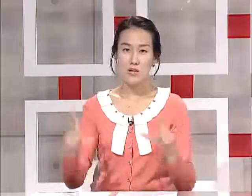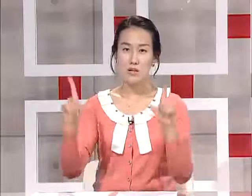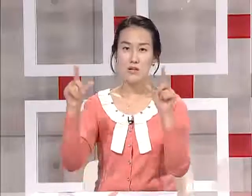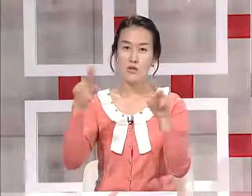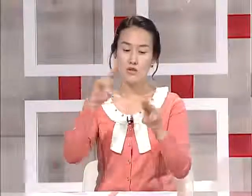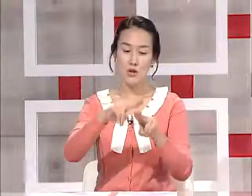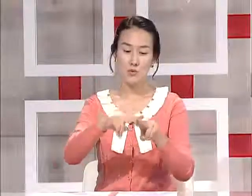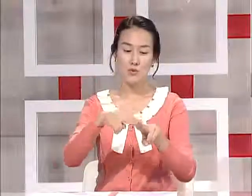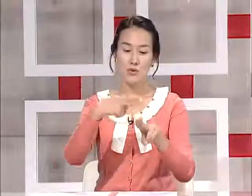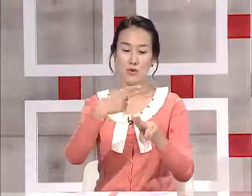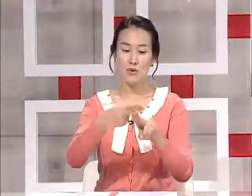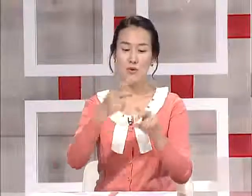생일 선물로